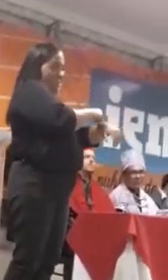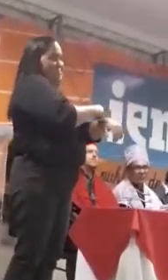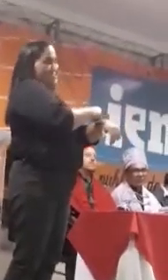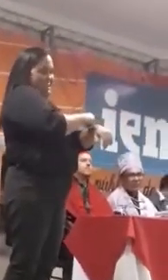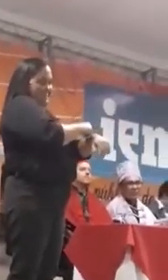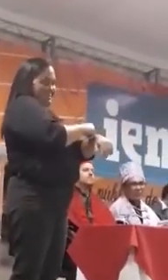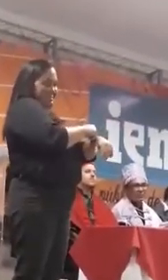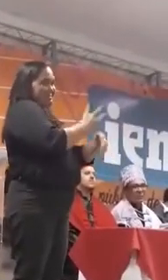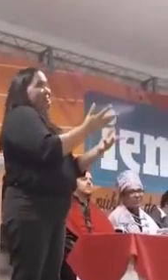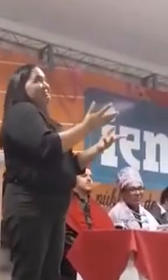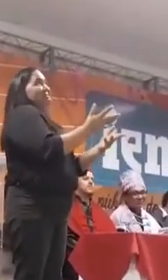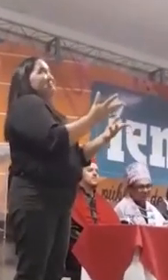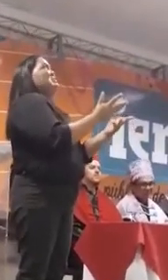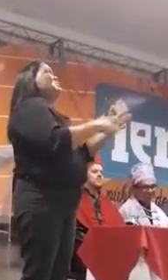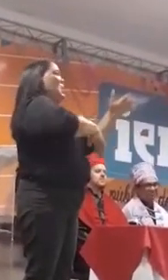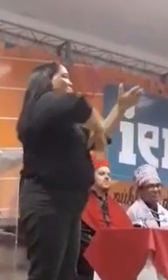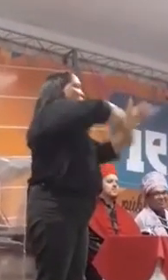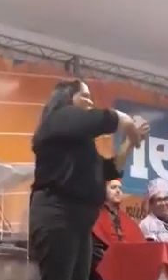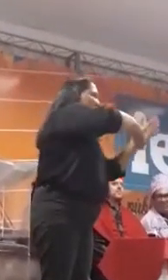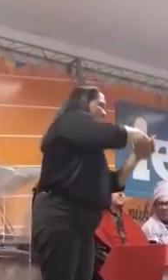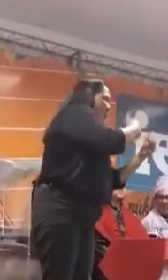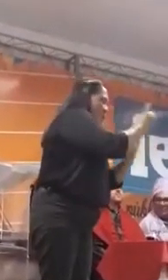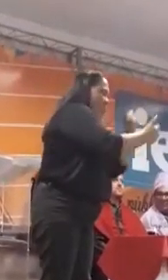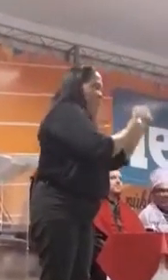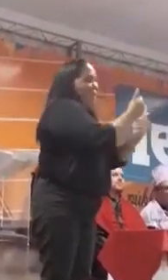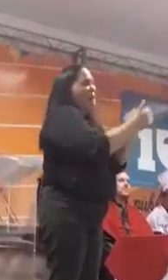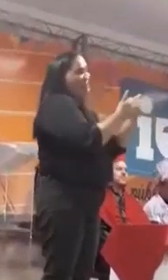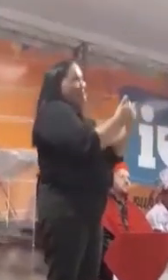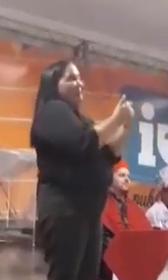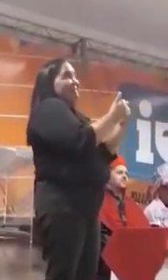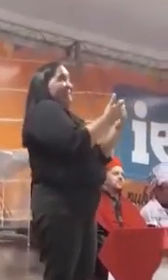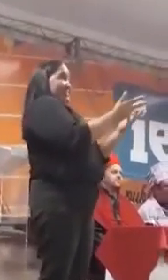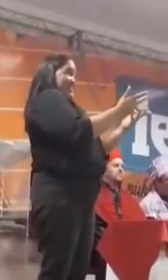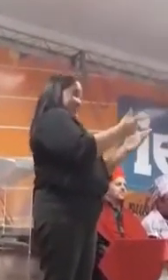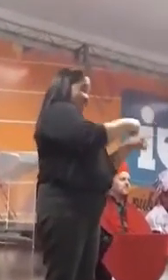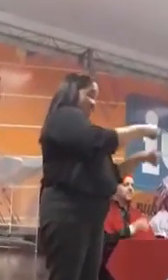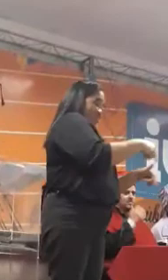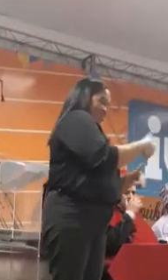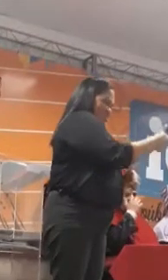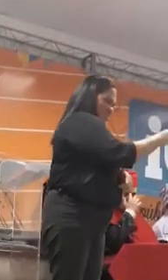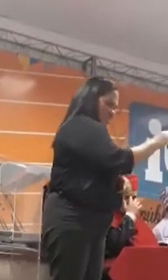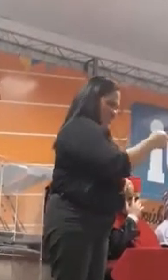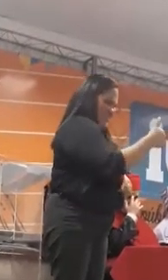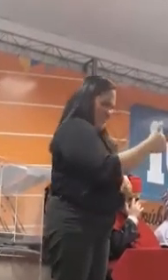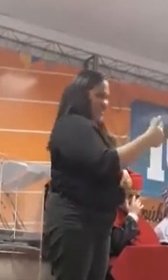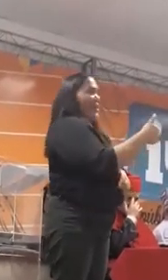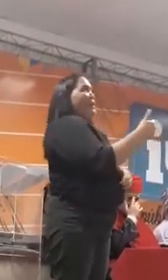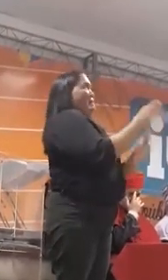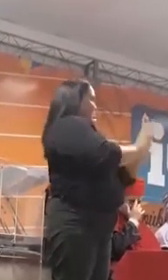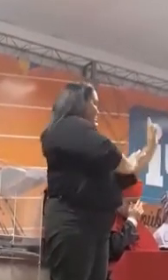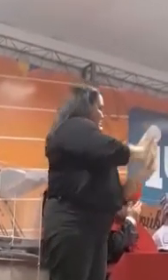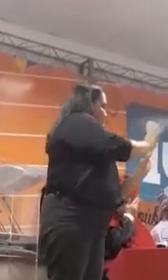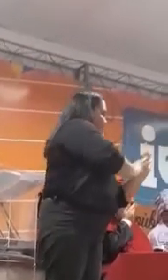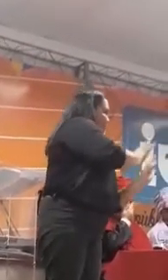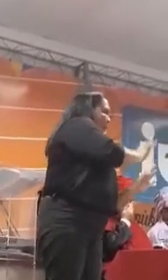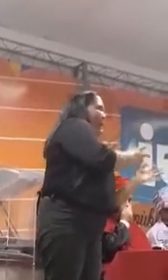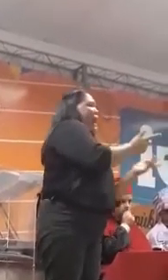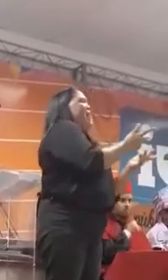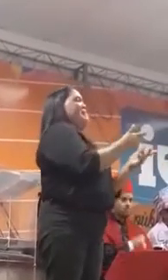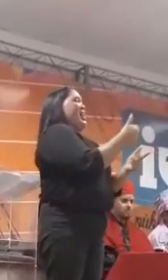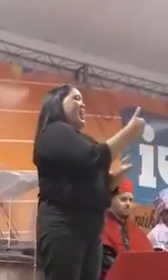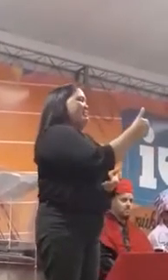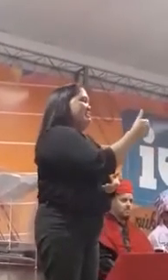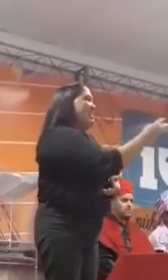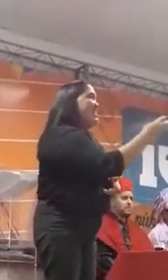Interclass. Onde a turma 301 se preparava no futsal feminino, 302 se preparava nos